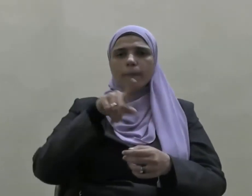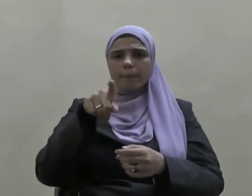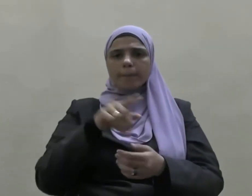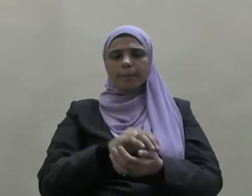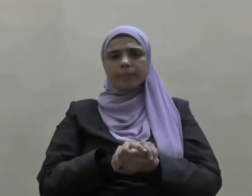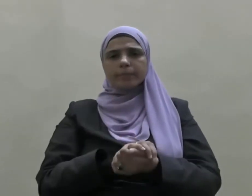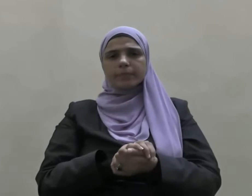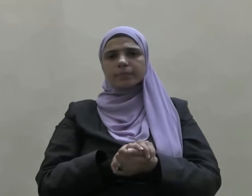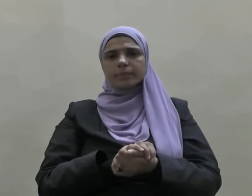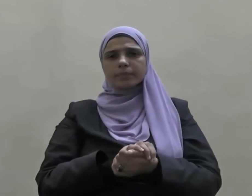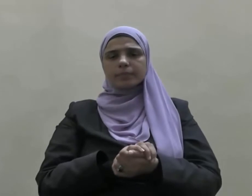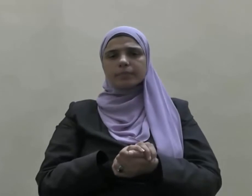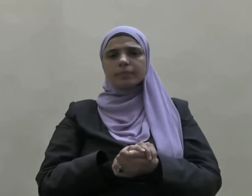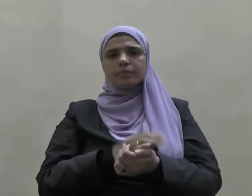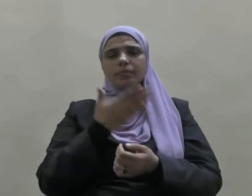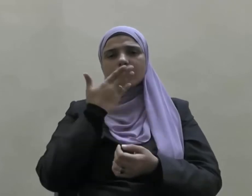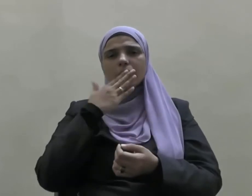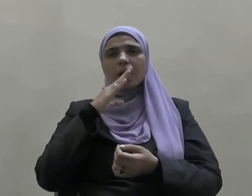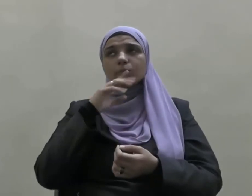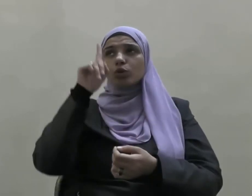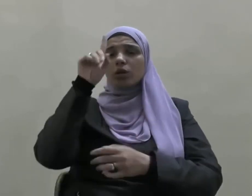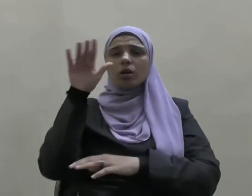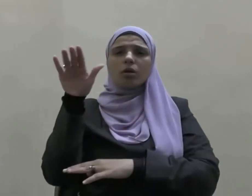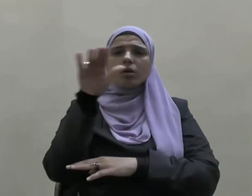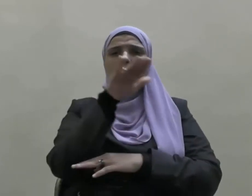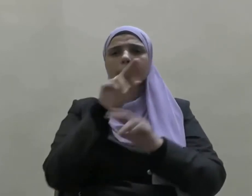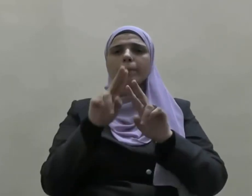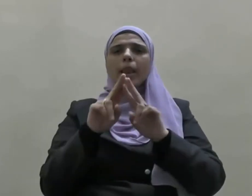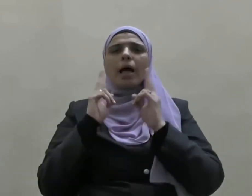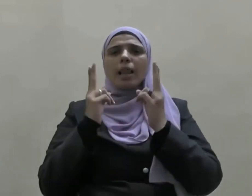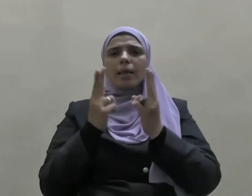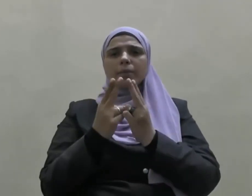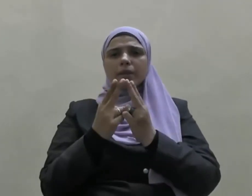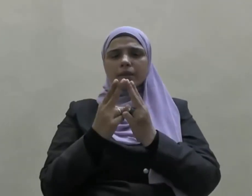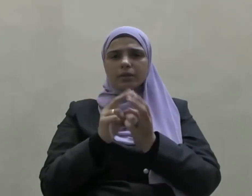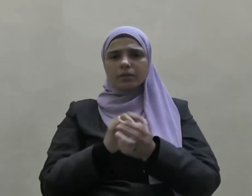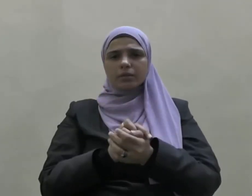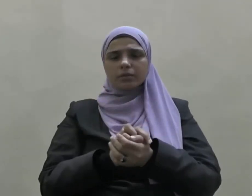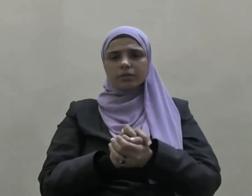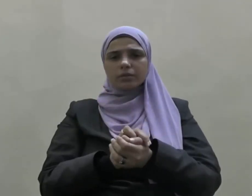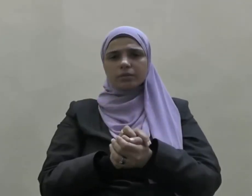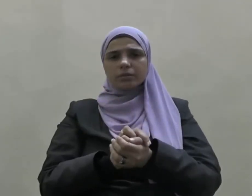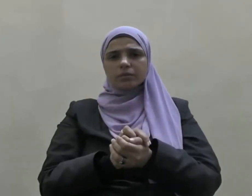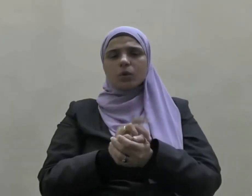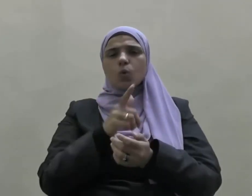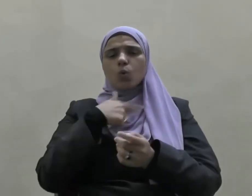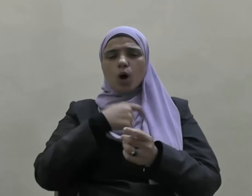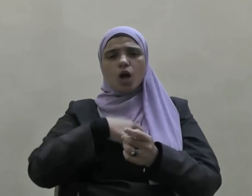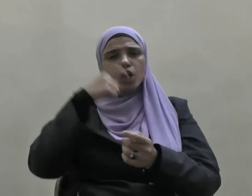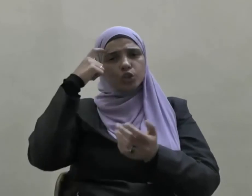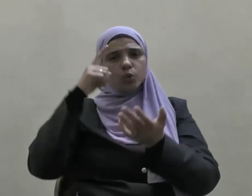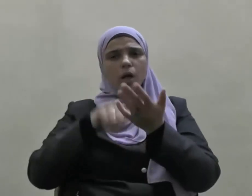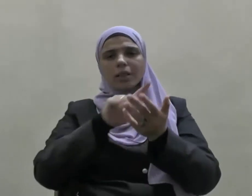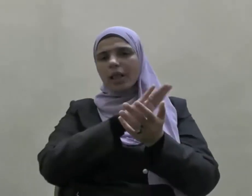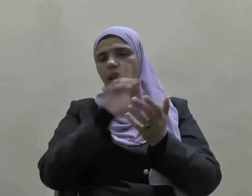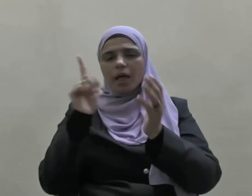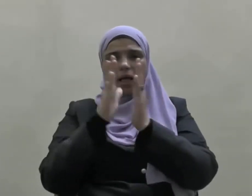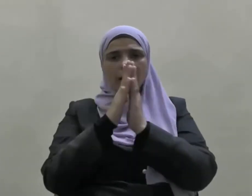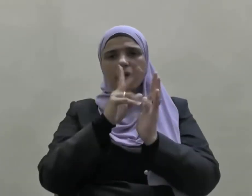الله لي ولكم الحمد لله رب العالمين وأشهد أن لا